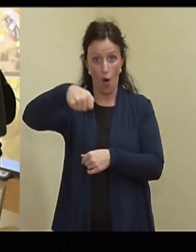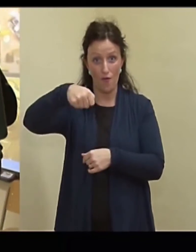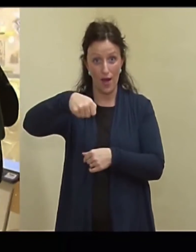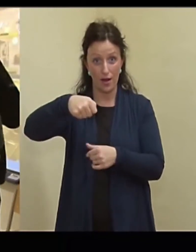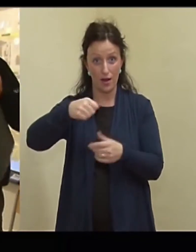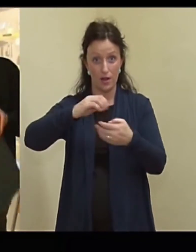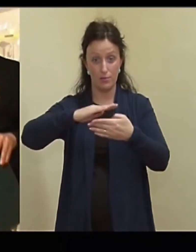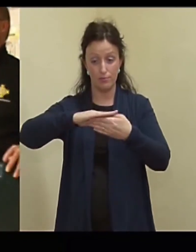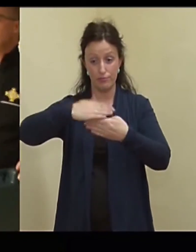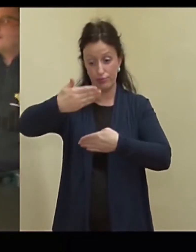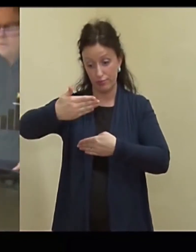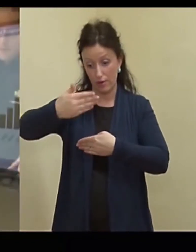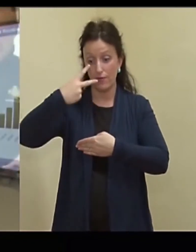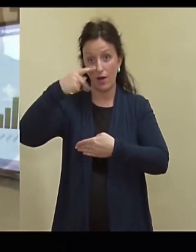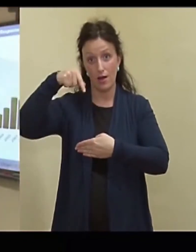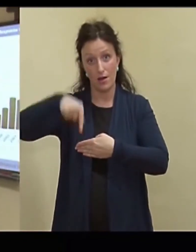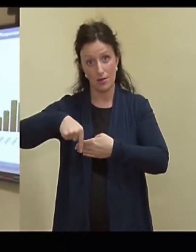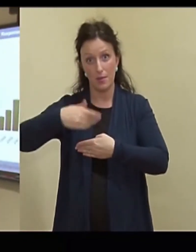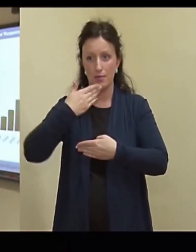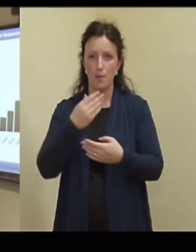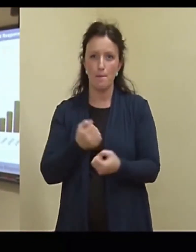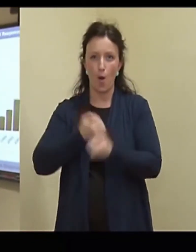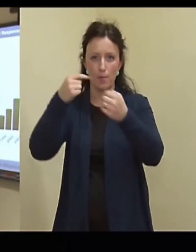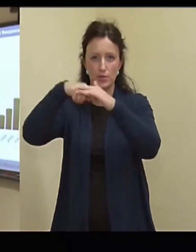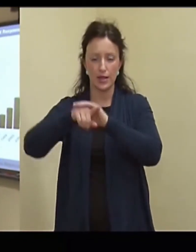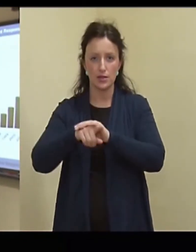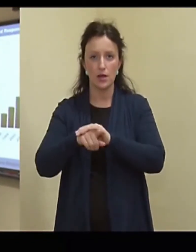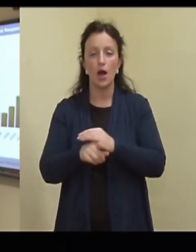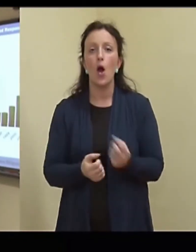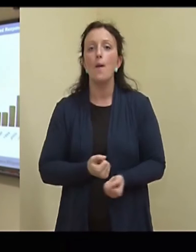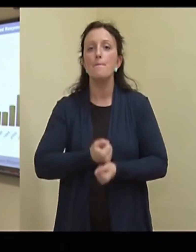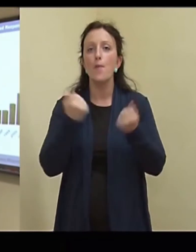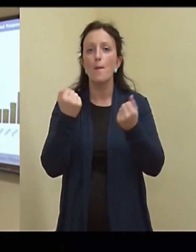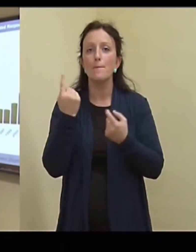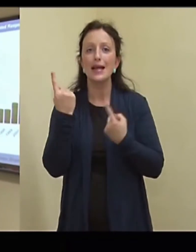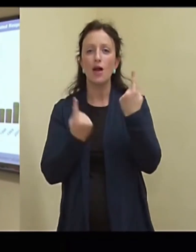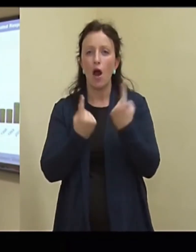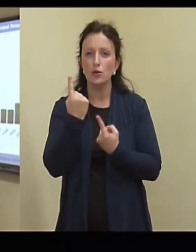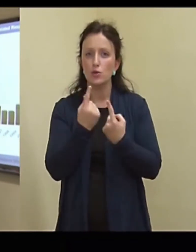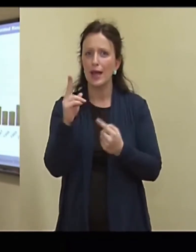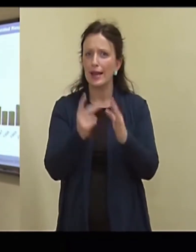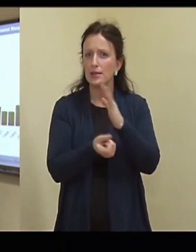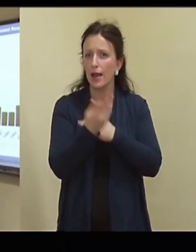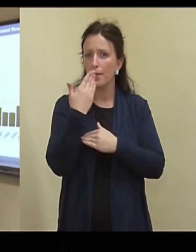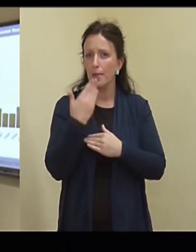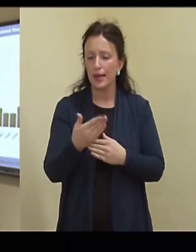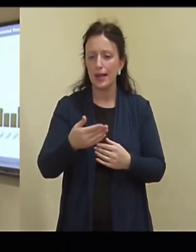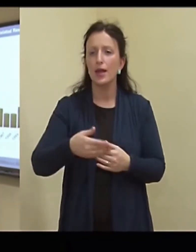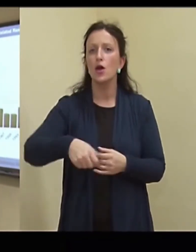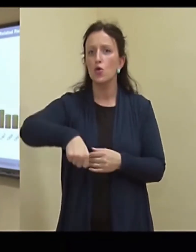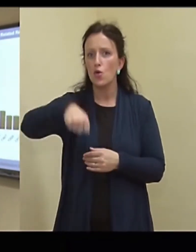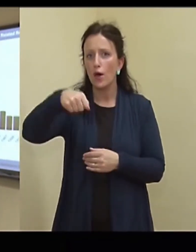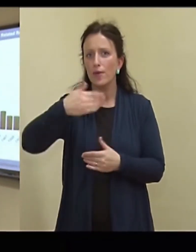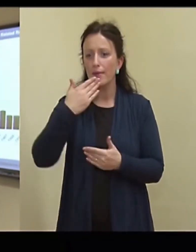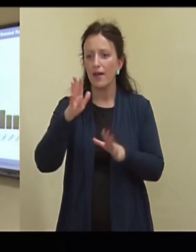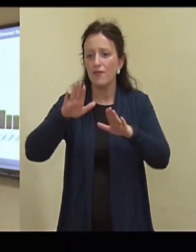kuri käsi on siia sisse midagi ehitavad. Pommikahtlused. Pommikahtlus on see siis, kui kellegil tekib kahtlused, koffer või asi võib olla pomm.